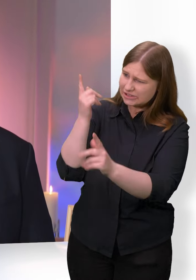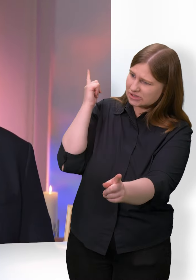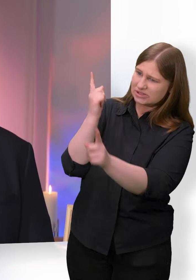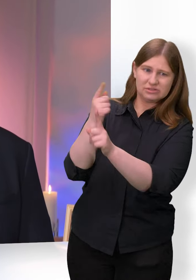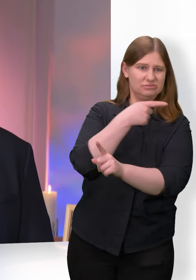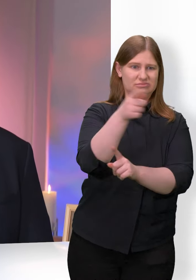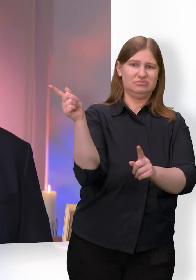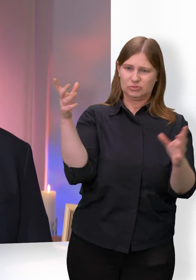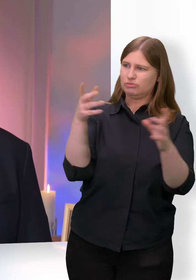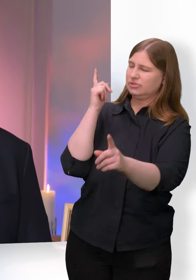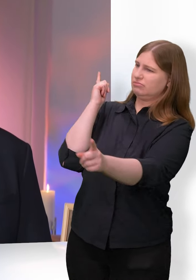Das ist für mich typisch Jesus.